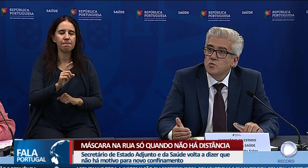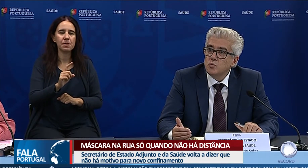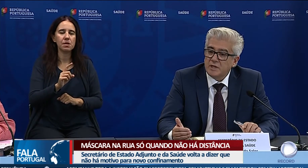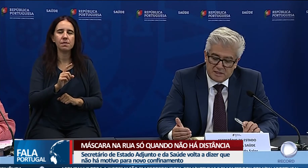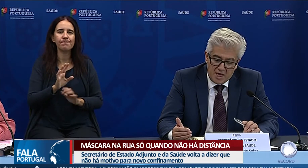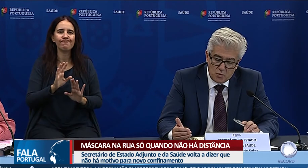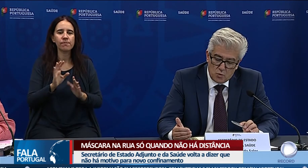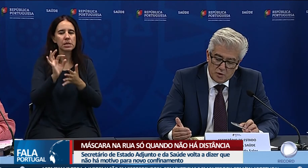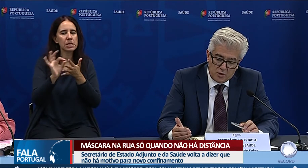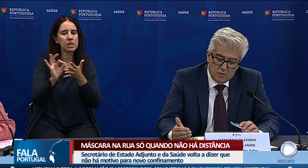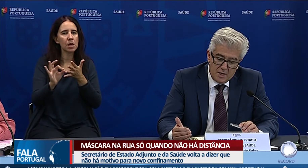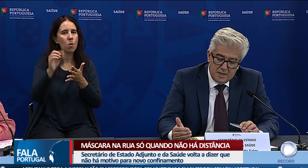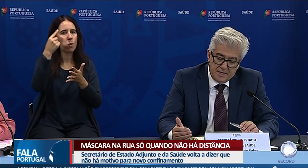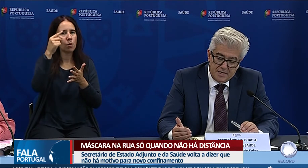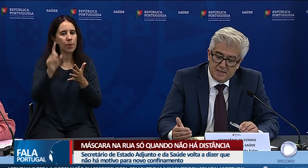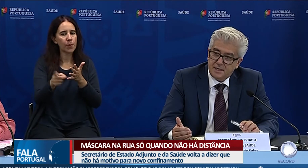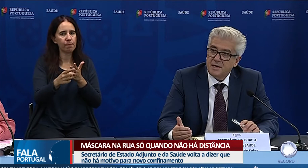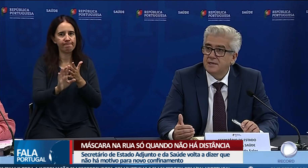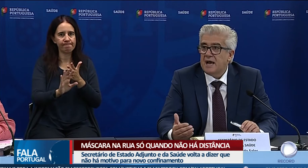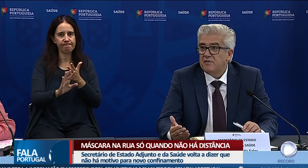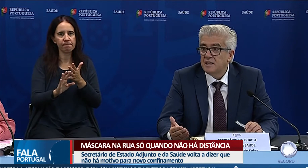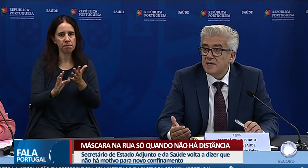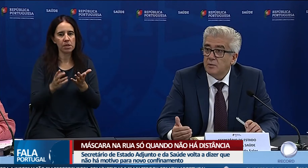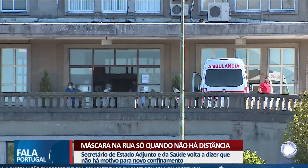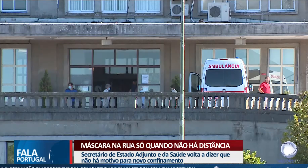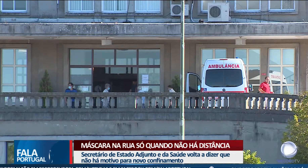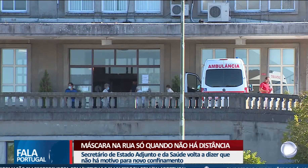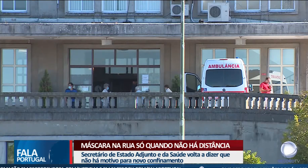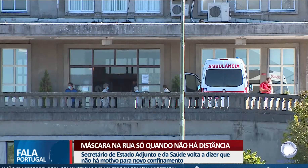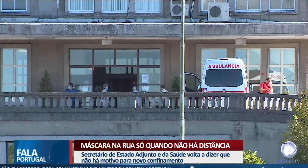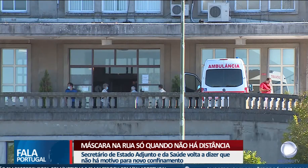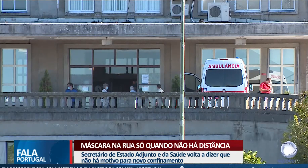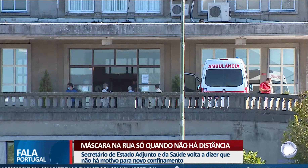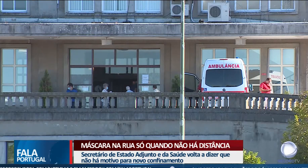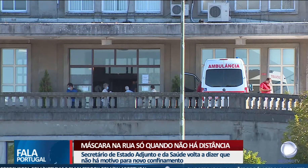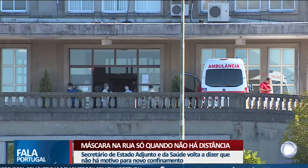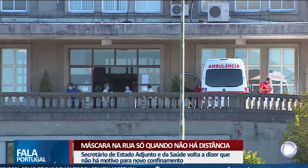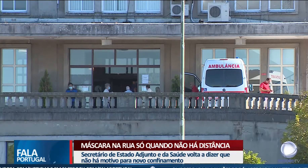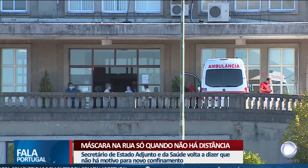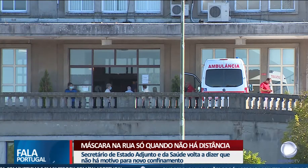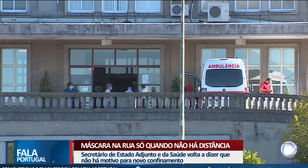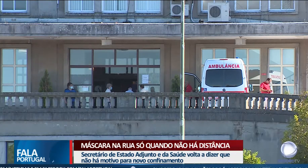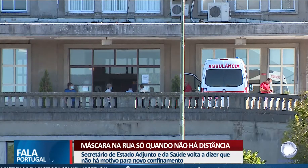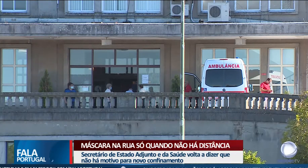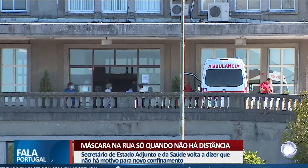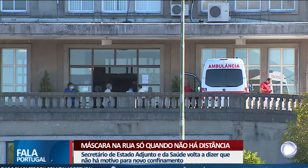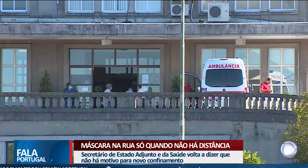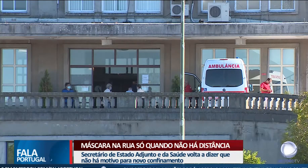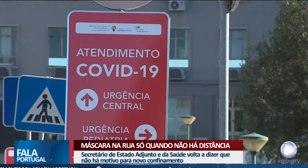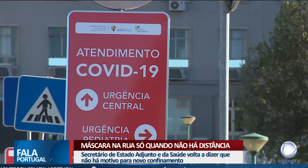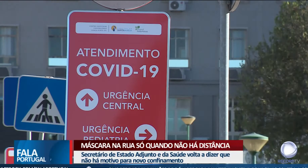um critério único na avaliação. Portugal registou hoje oito mortes e 623